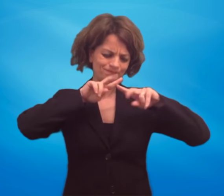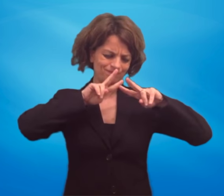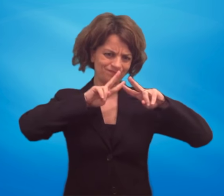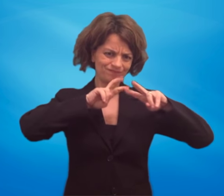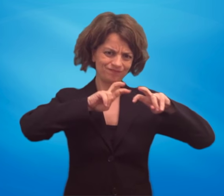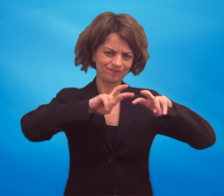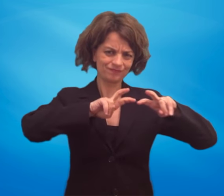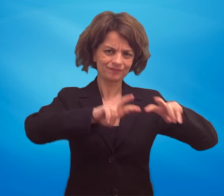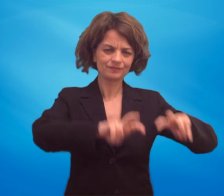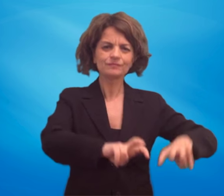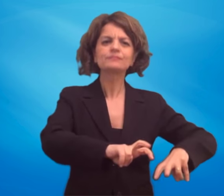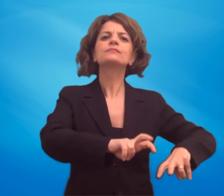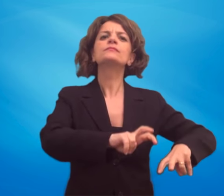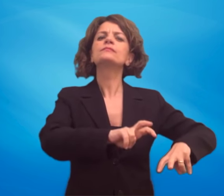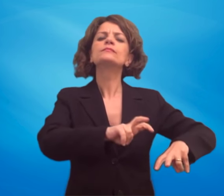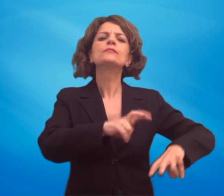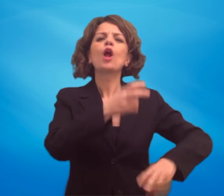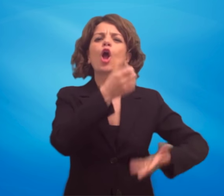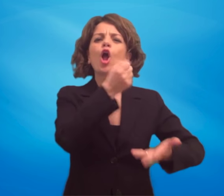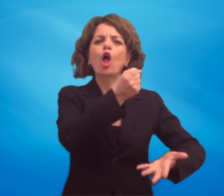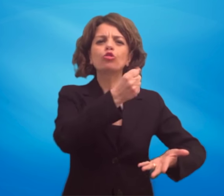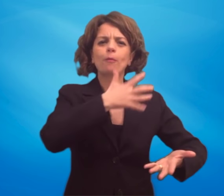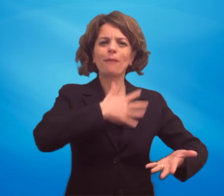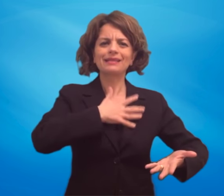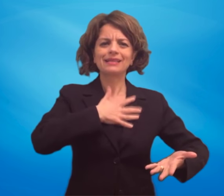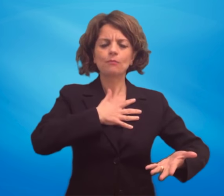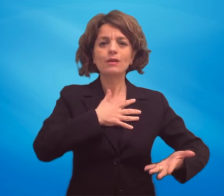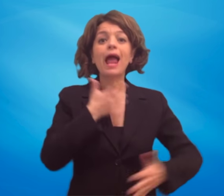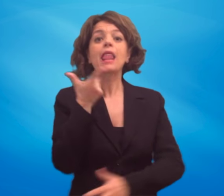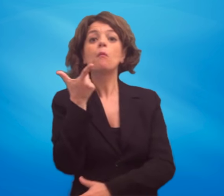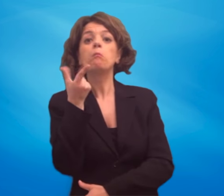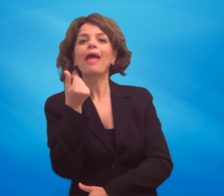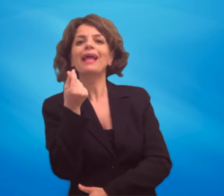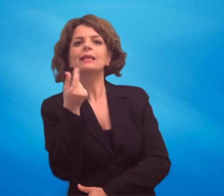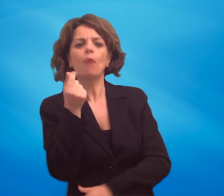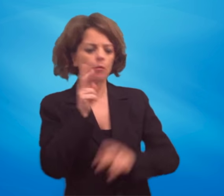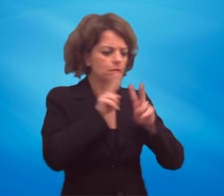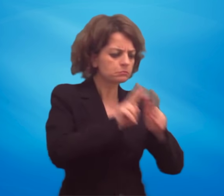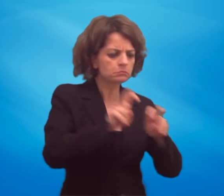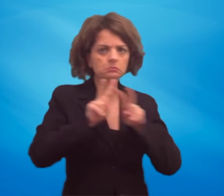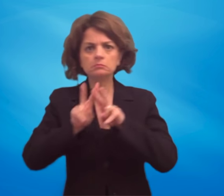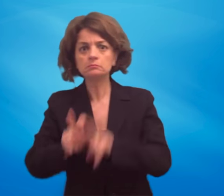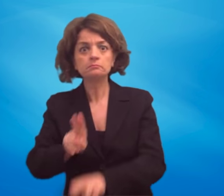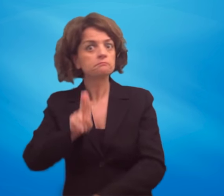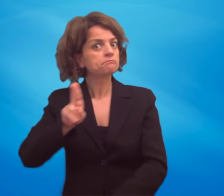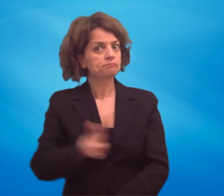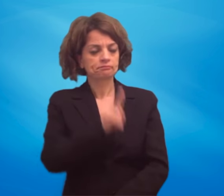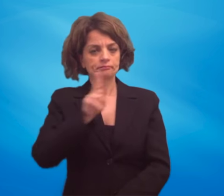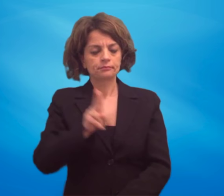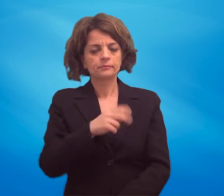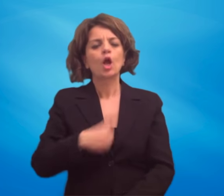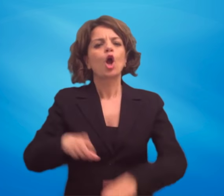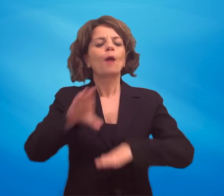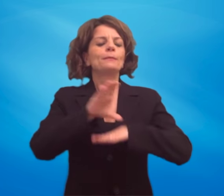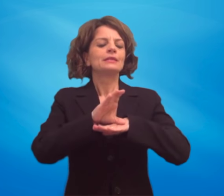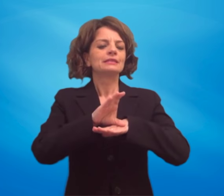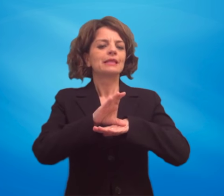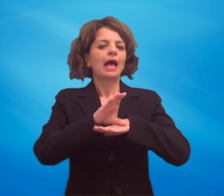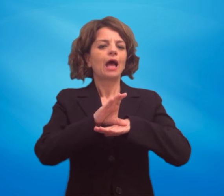conto patrimoniale e dei beni mobili. Il commissario straordinario di Foggia ha